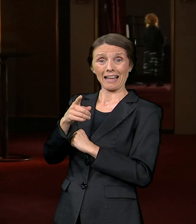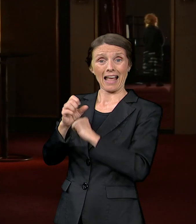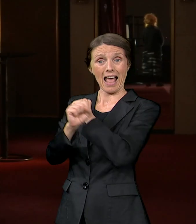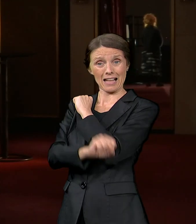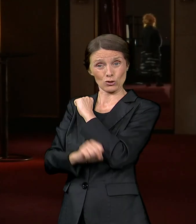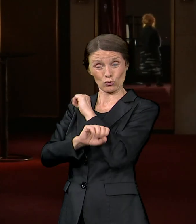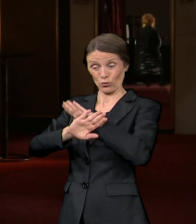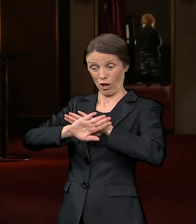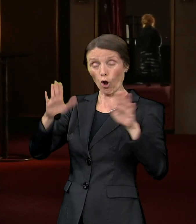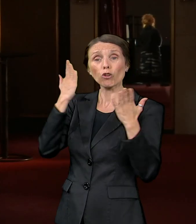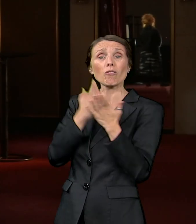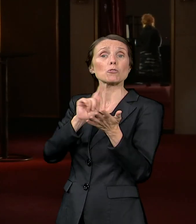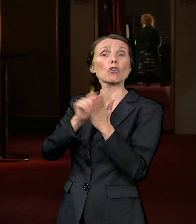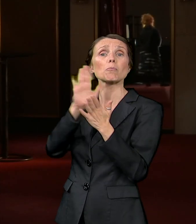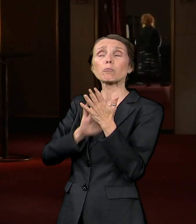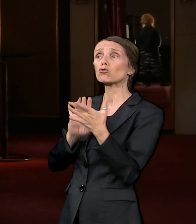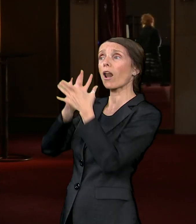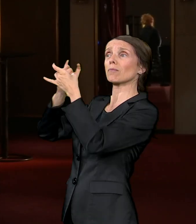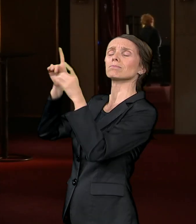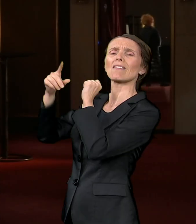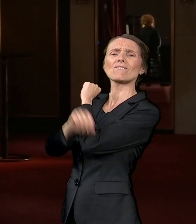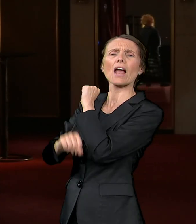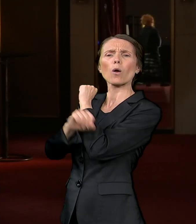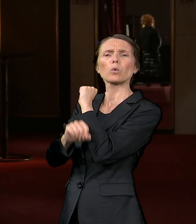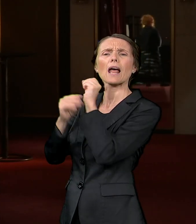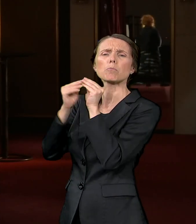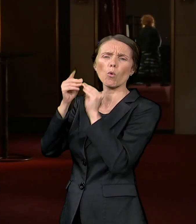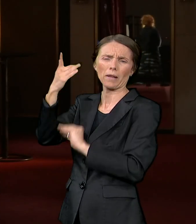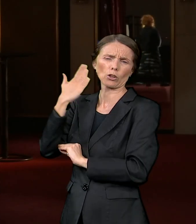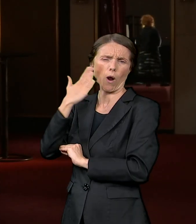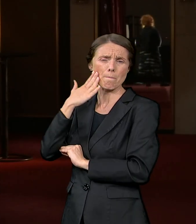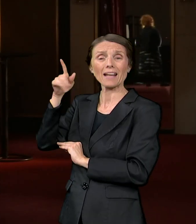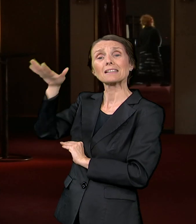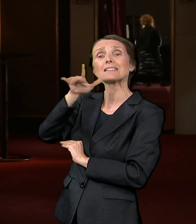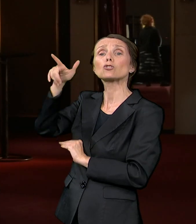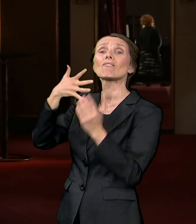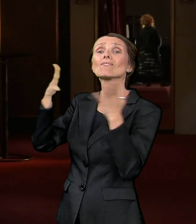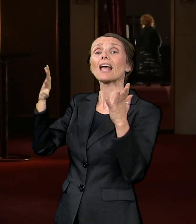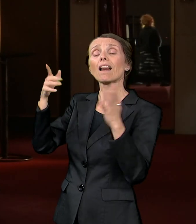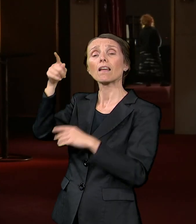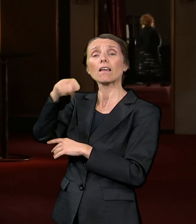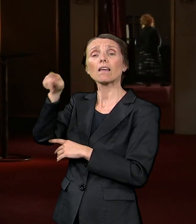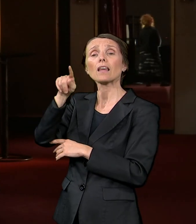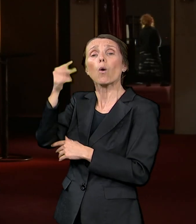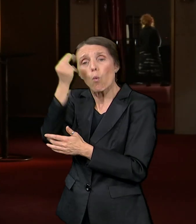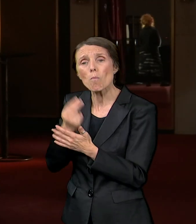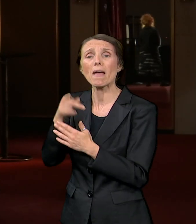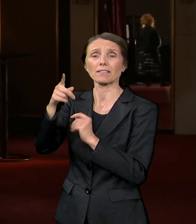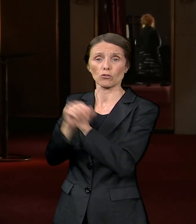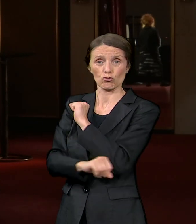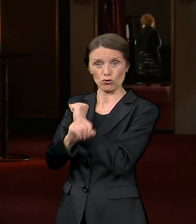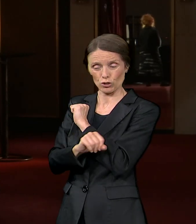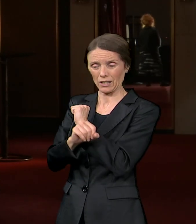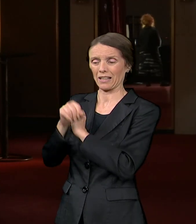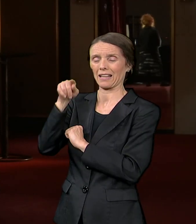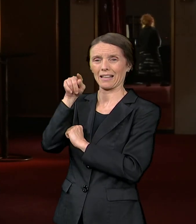Američkim Univerzitetom u Bloomingtonu to je veliki kampus i Univerzitet umetnosti i sa koleginicom Ivanom Veljović profesorkom